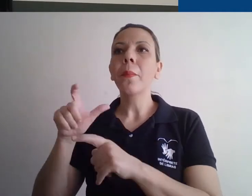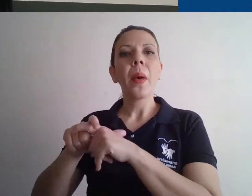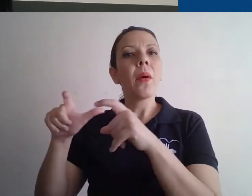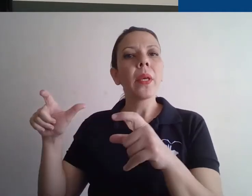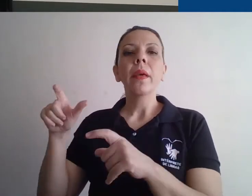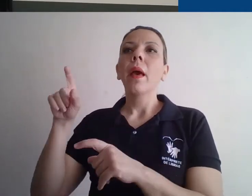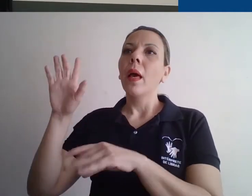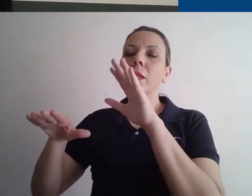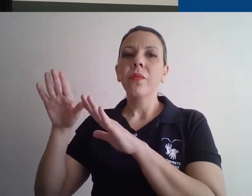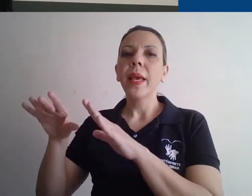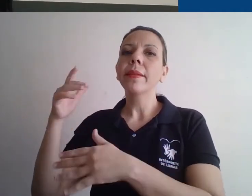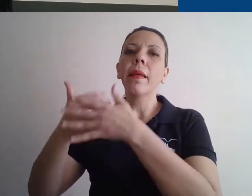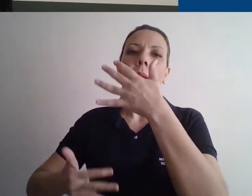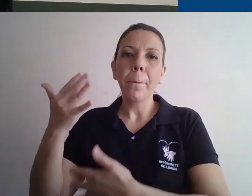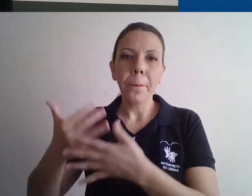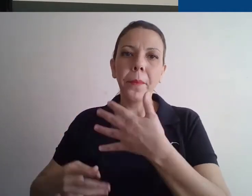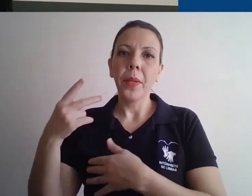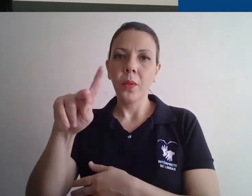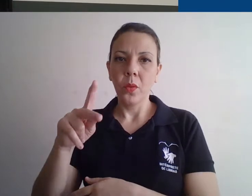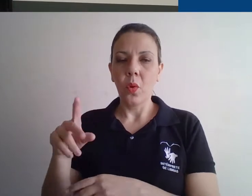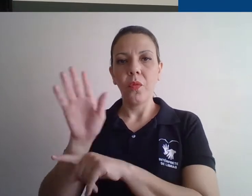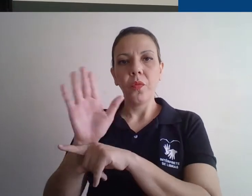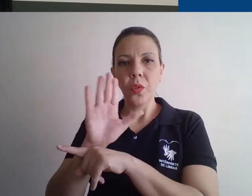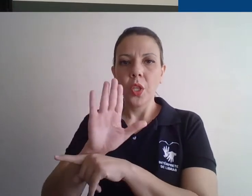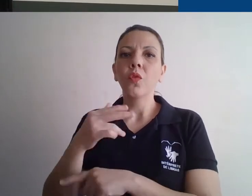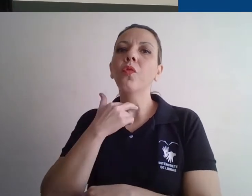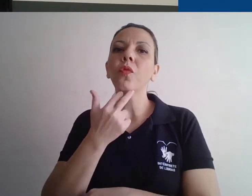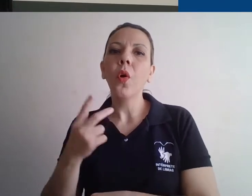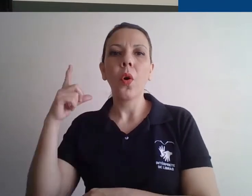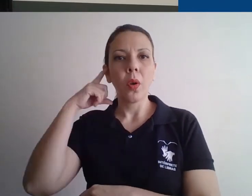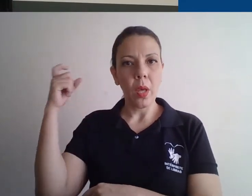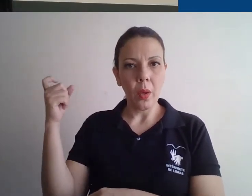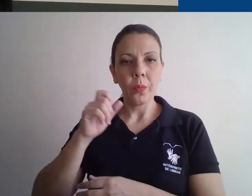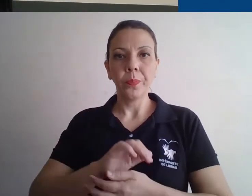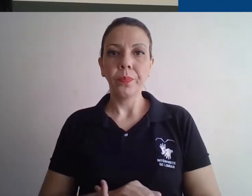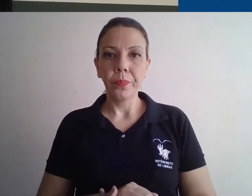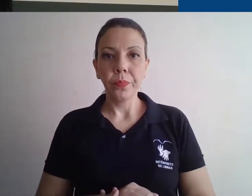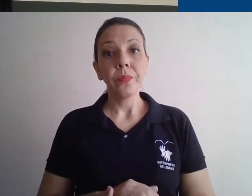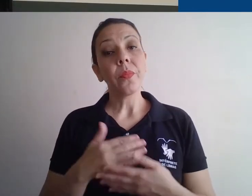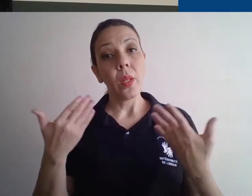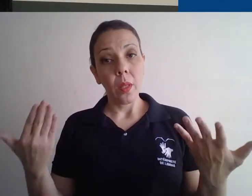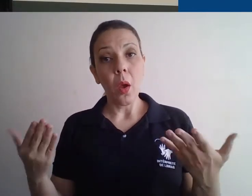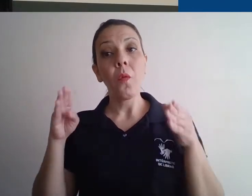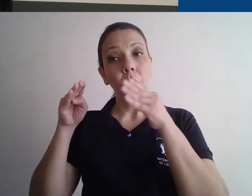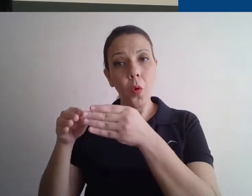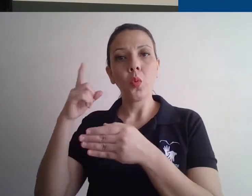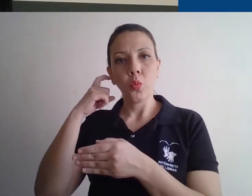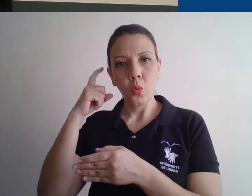das vezes isso pode acabar prejudicando a qualidade do áudio e a qualidade da voz. Bom, sobre o som eu acho que é isso que a gente tem que focar. Um